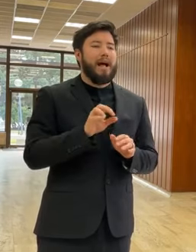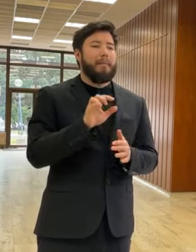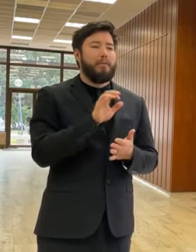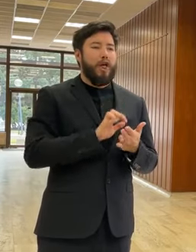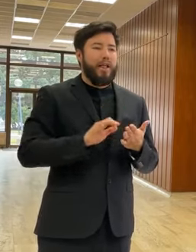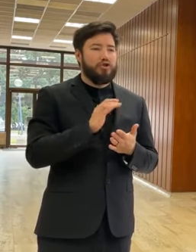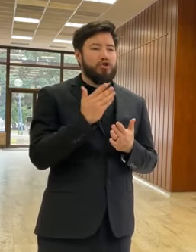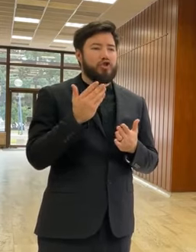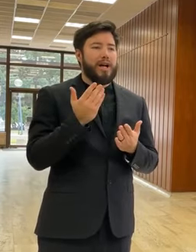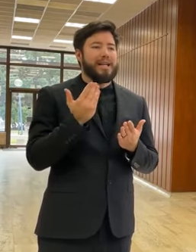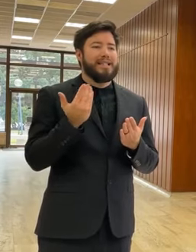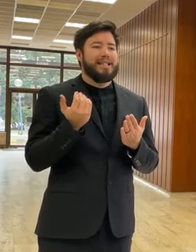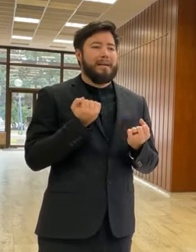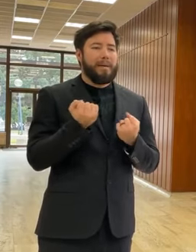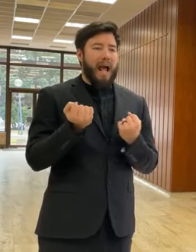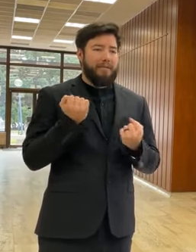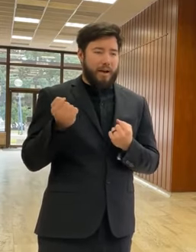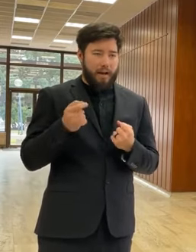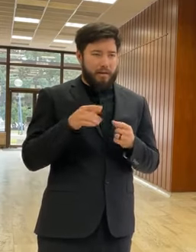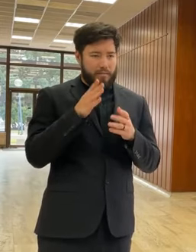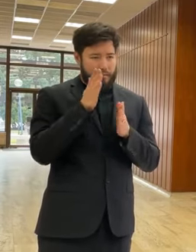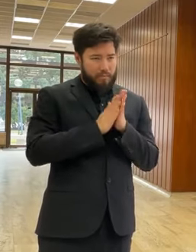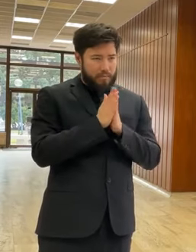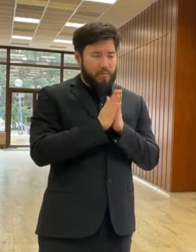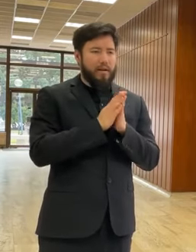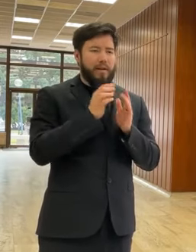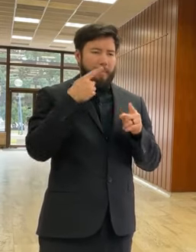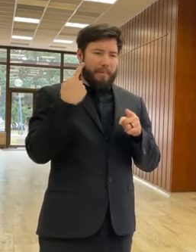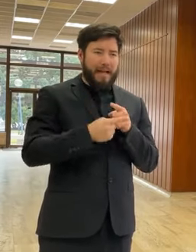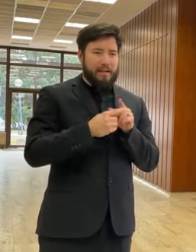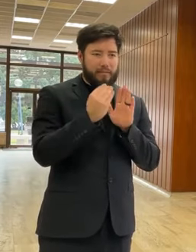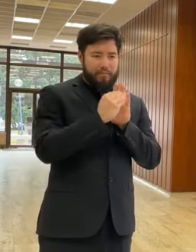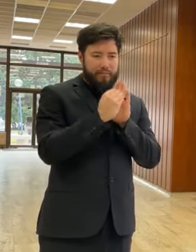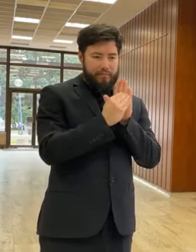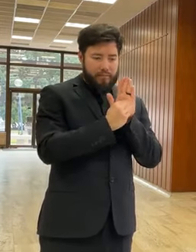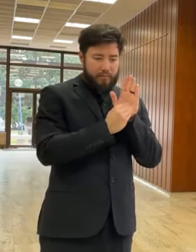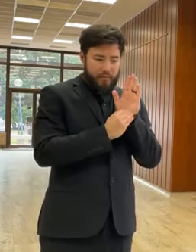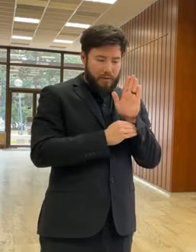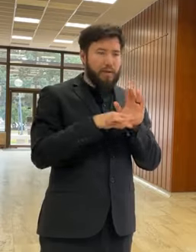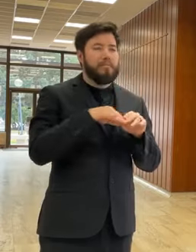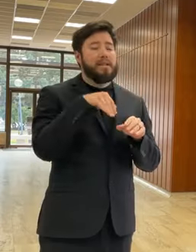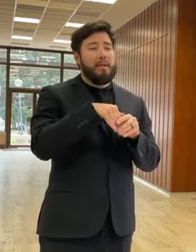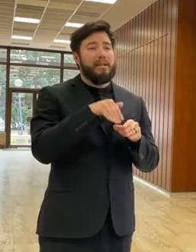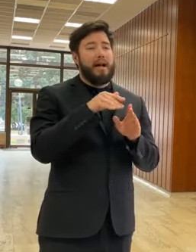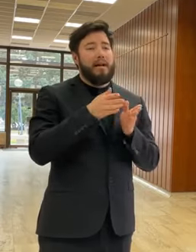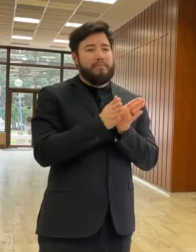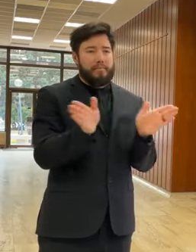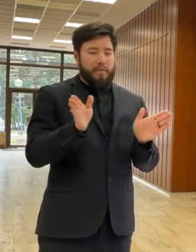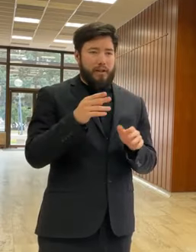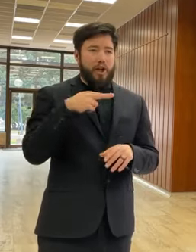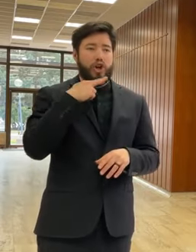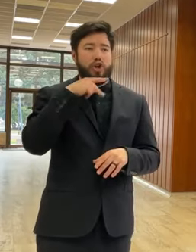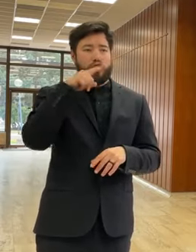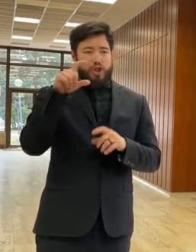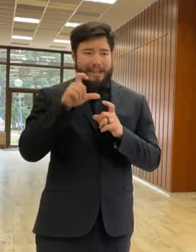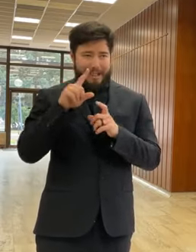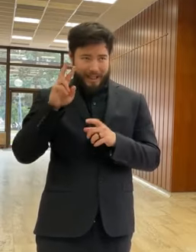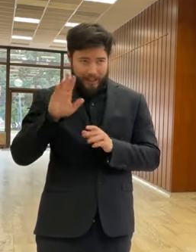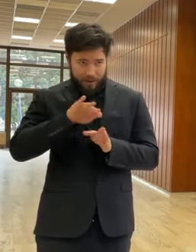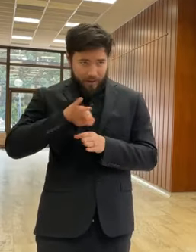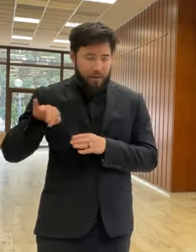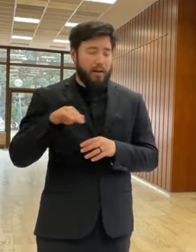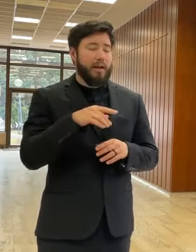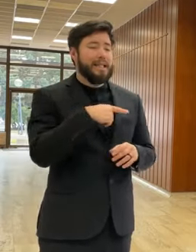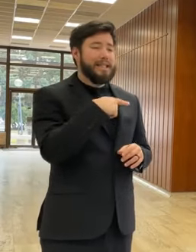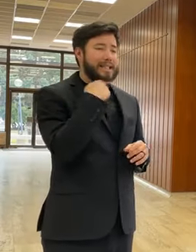správa. Tam sú dve položky. Jedna položka je pre ŽSR a druhá položka pre ZSSK, čiže toto, čo tam bolo rozpísané a čo